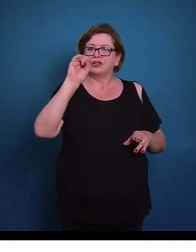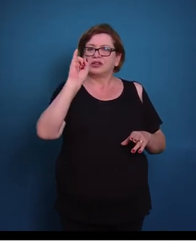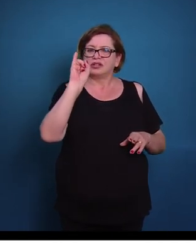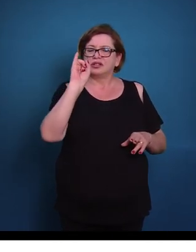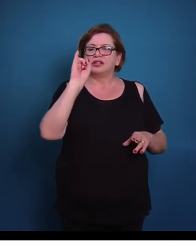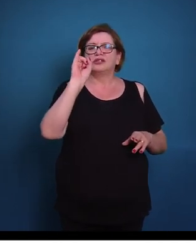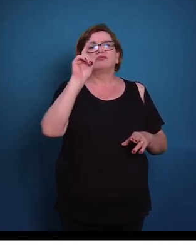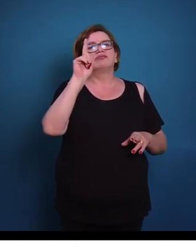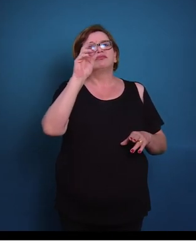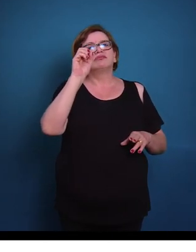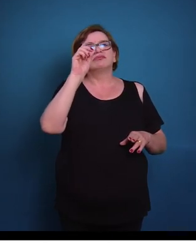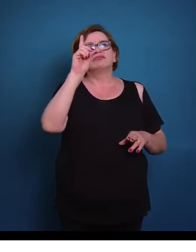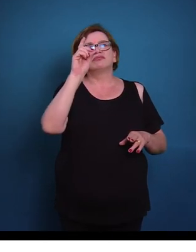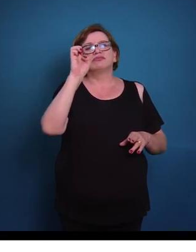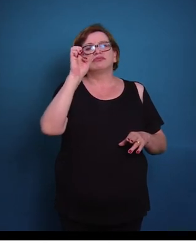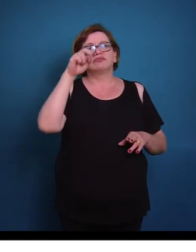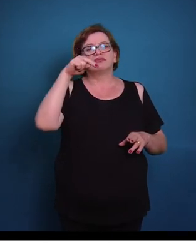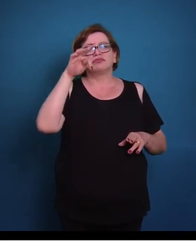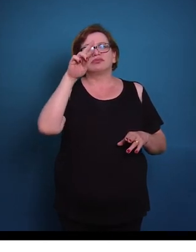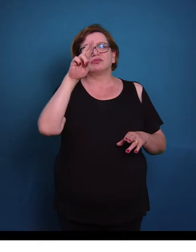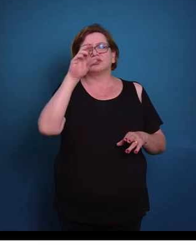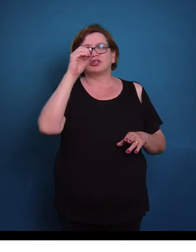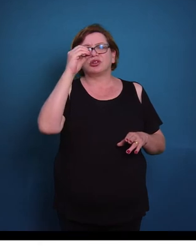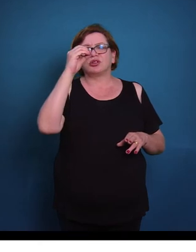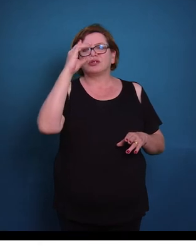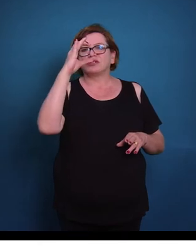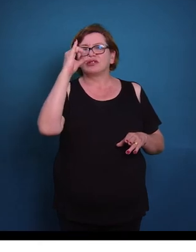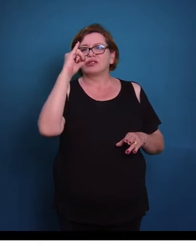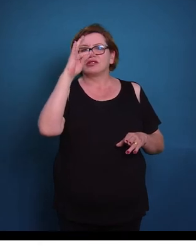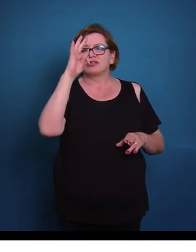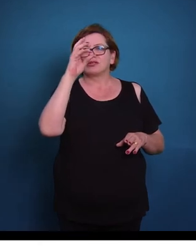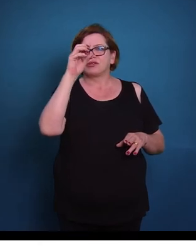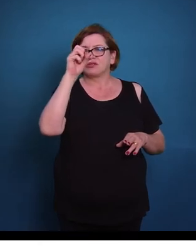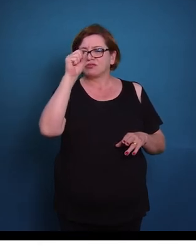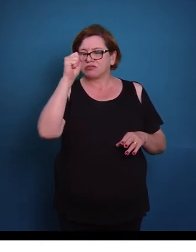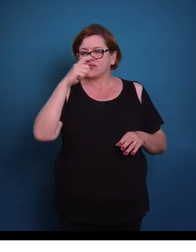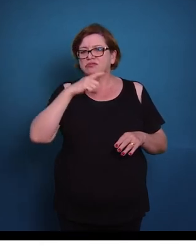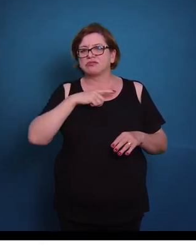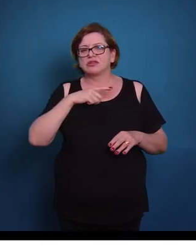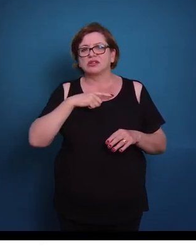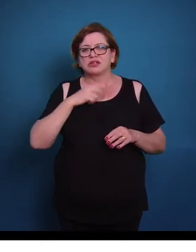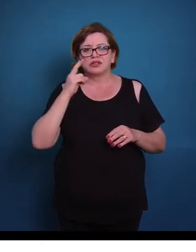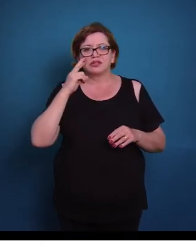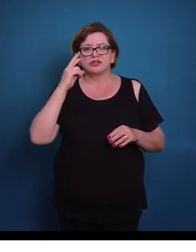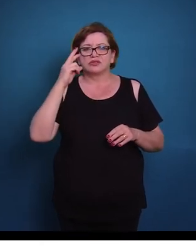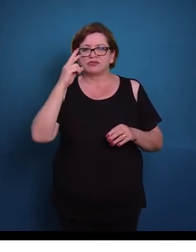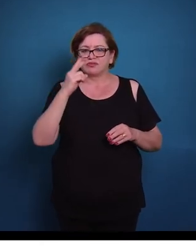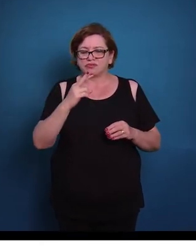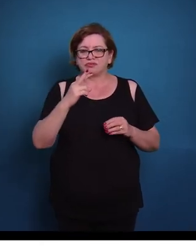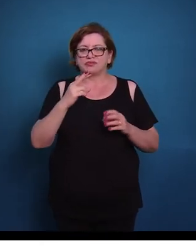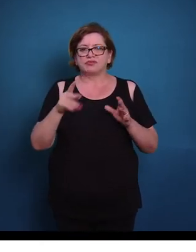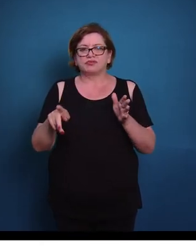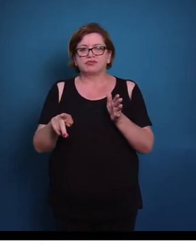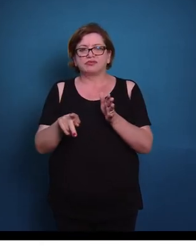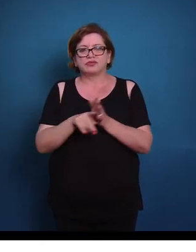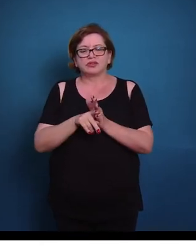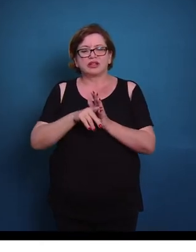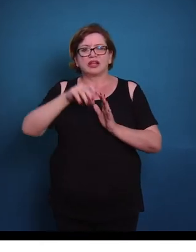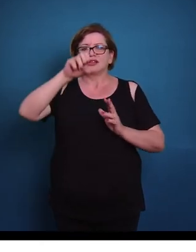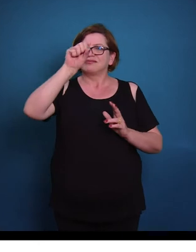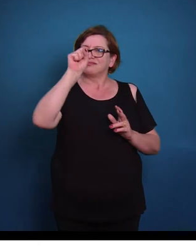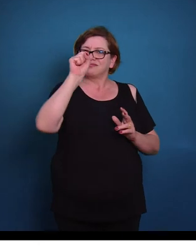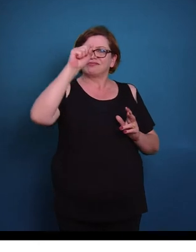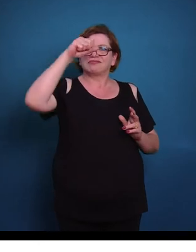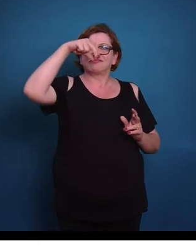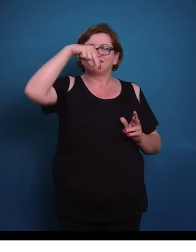oligodentrócitos vão formar a banhinha de mielina no sistema nervoso central. Quando nós falamos no sistema nervoso periférico,